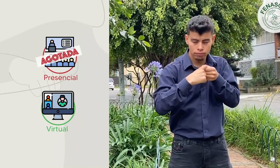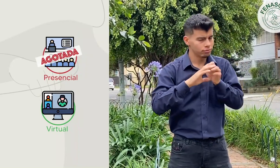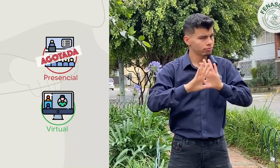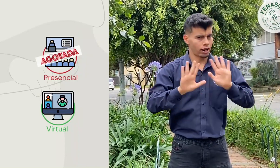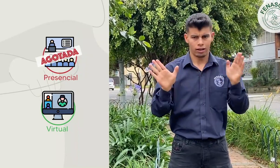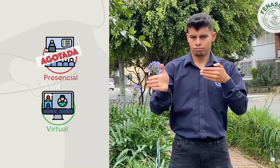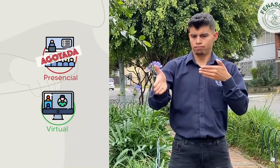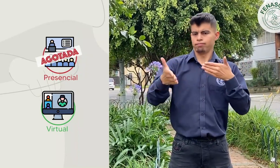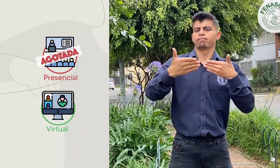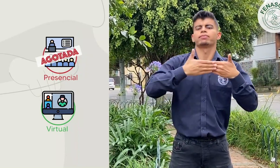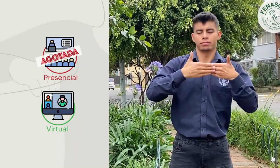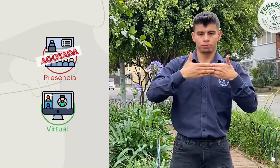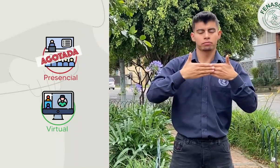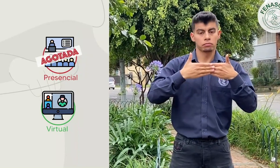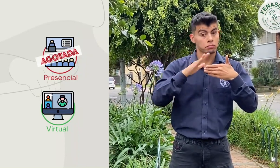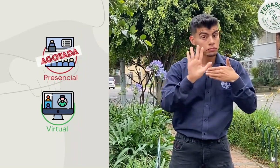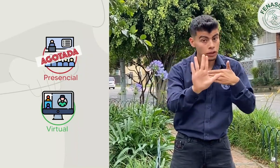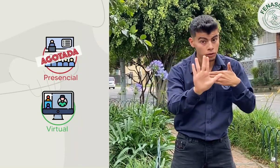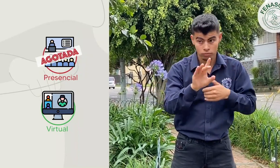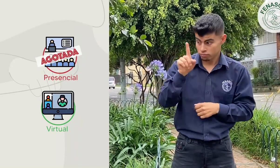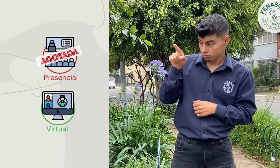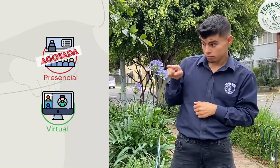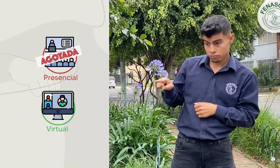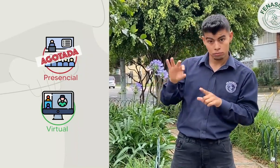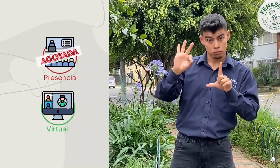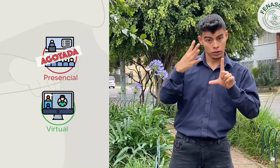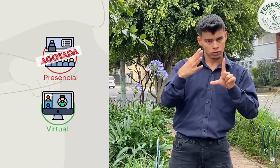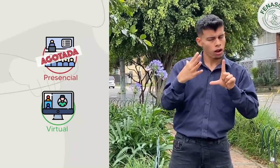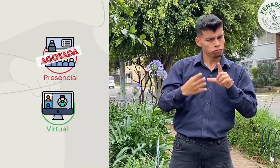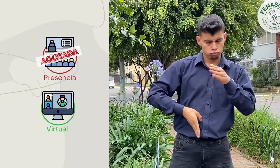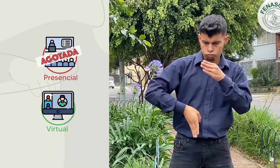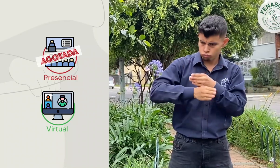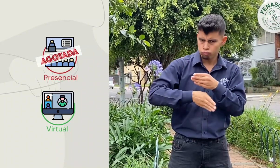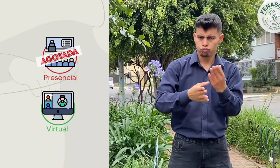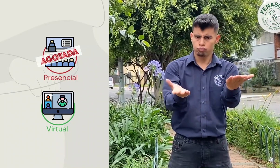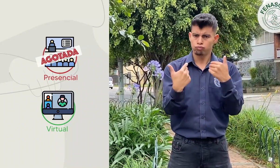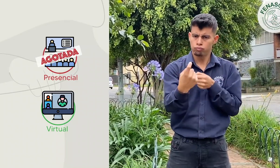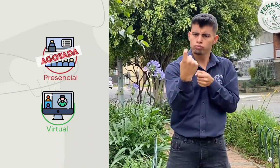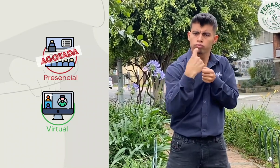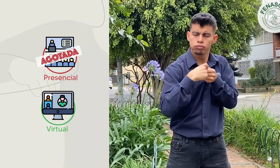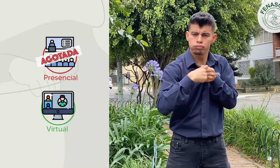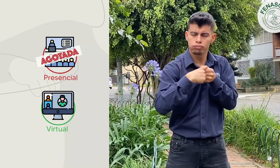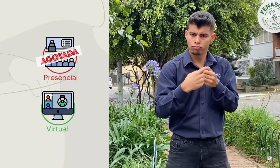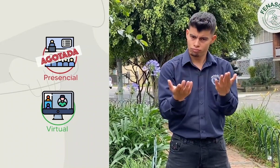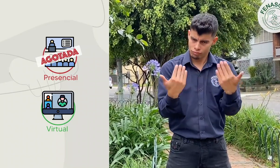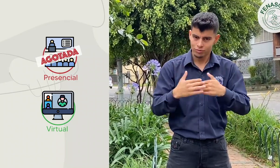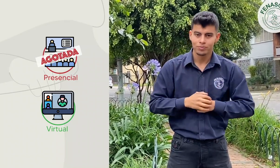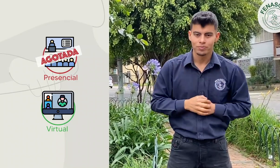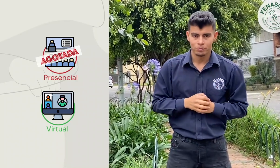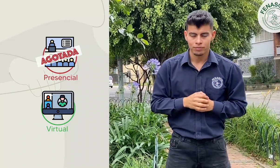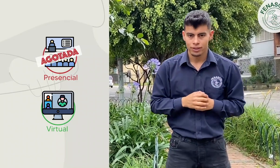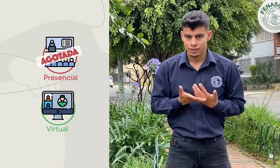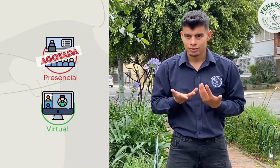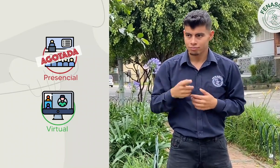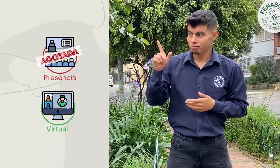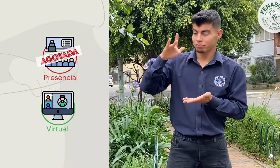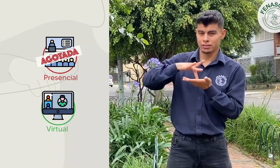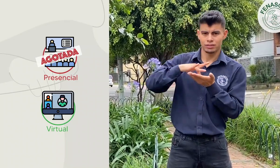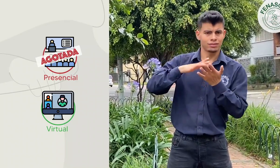presencial, pero las inscripciones para asistir de forma virtual continúan. Así que anímate e inscríbete. Ya es suficiente la cantidad de